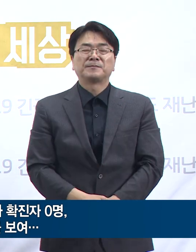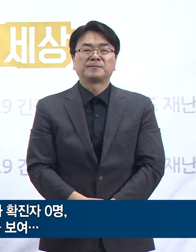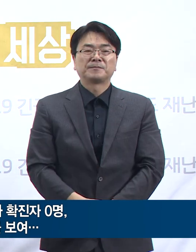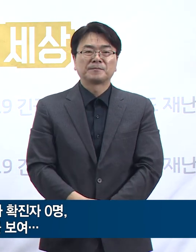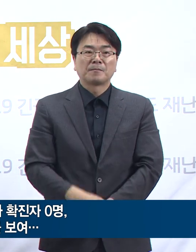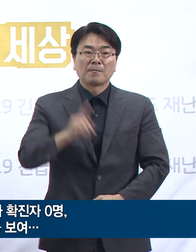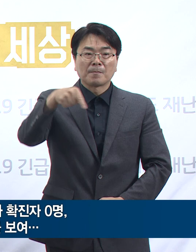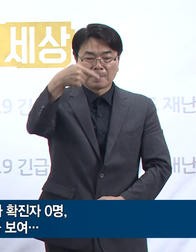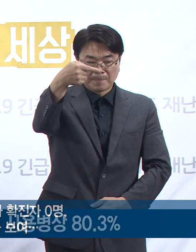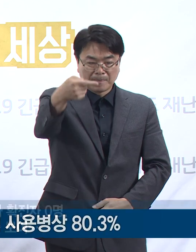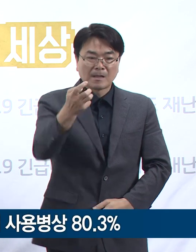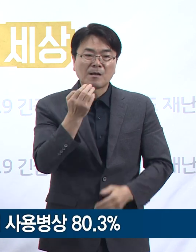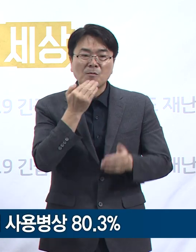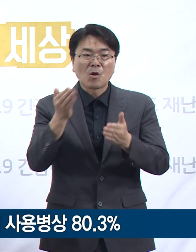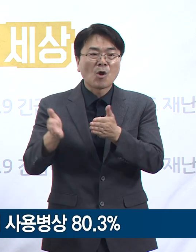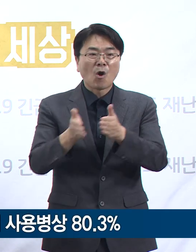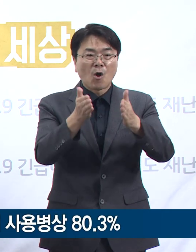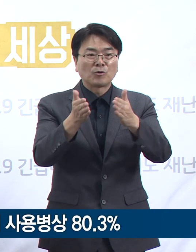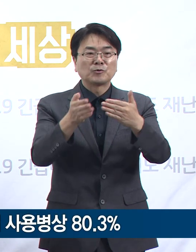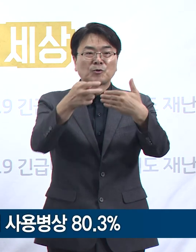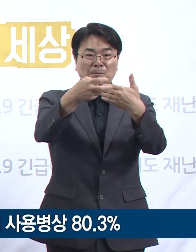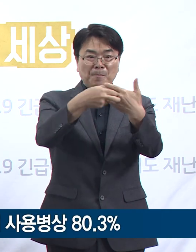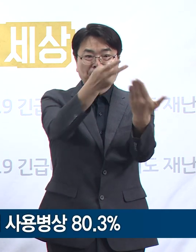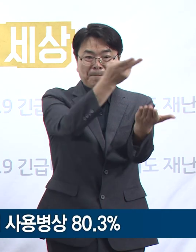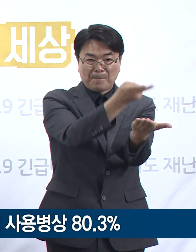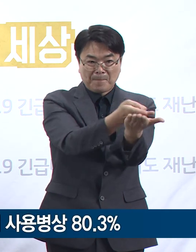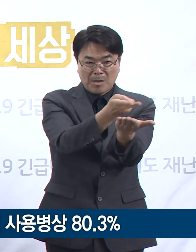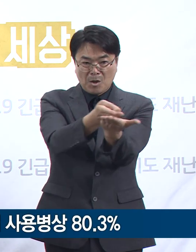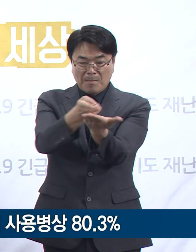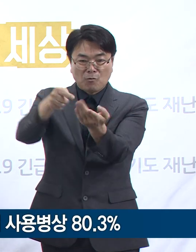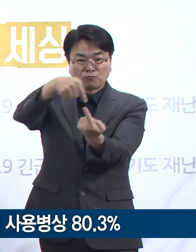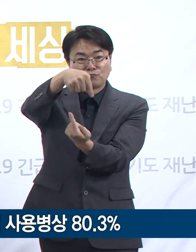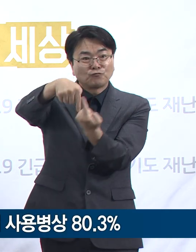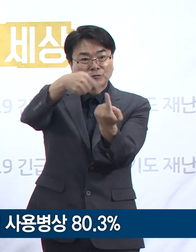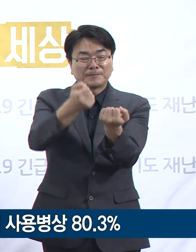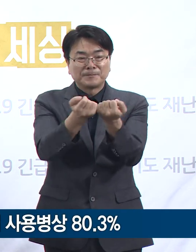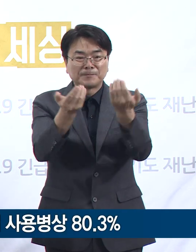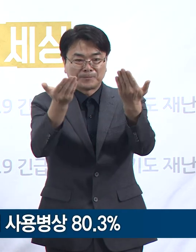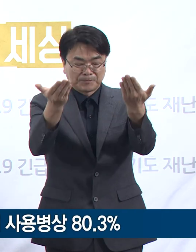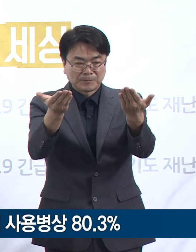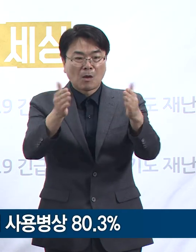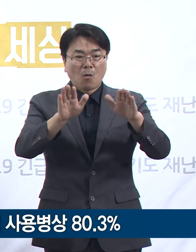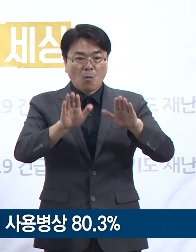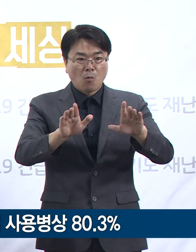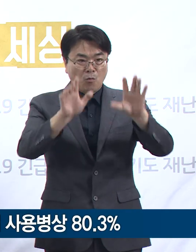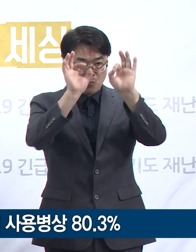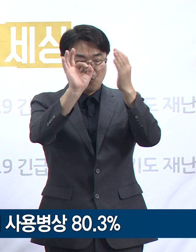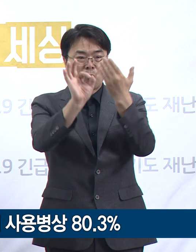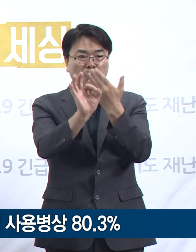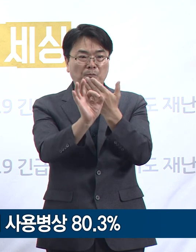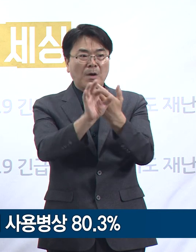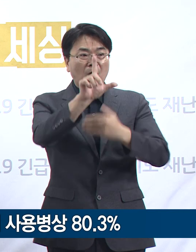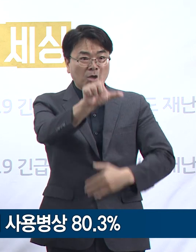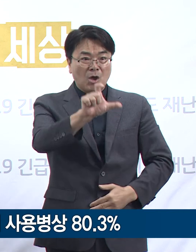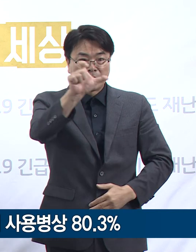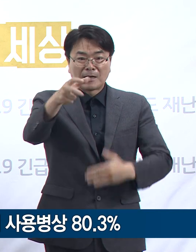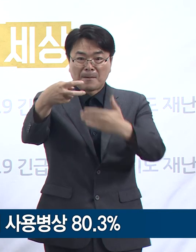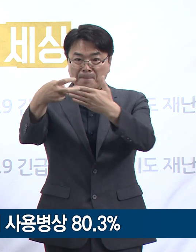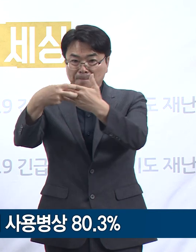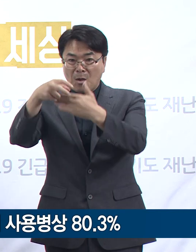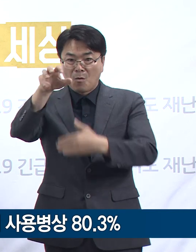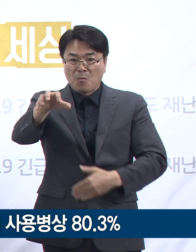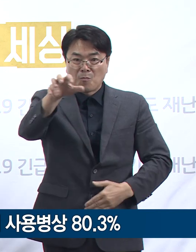다음은 경기도 병상 운영 현황입니다. 9월 9일 0시 기준 경기도는 총 15개 병원에